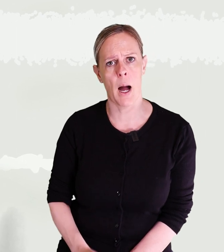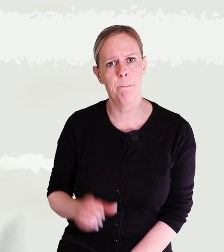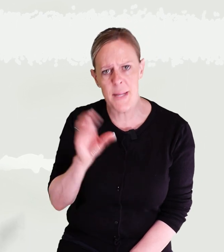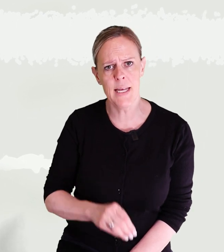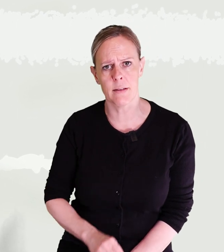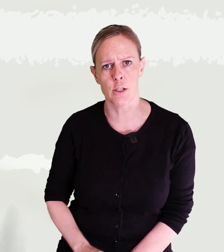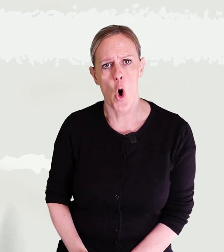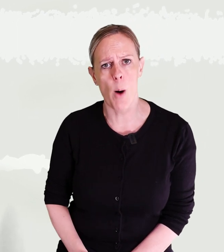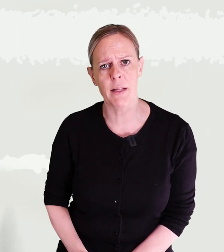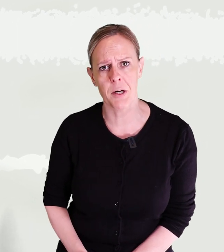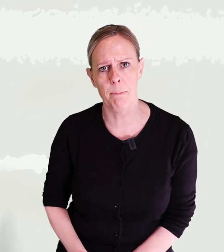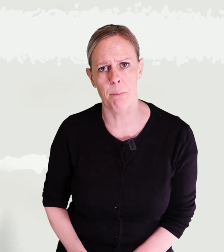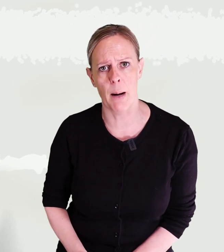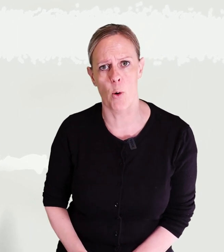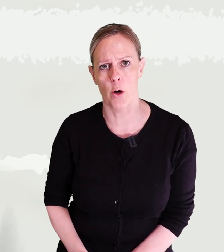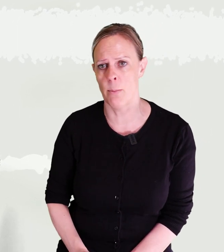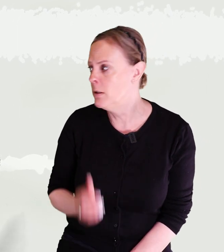kan bitas om man trampar på dem.